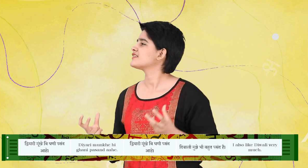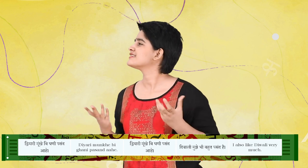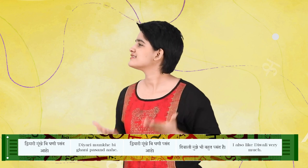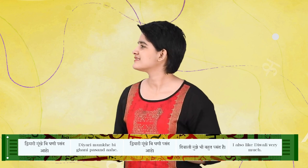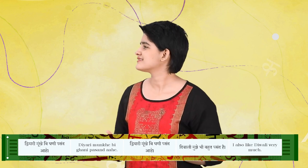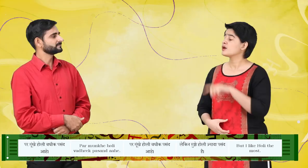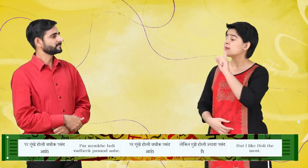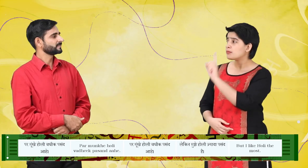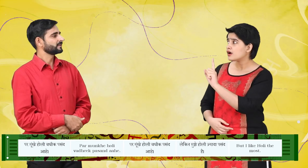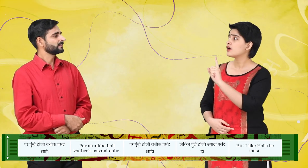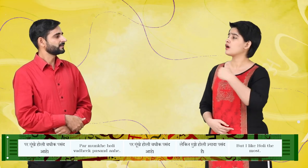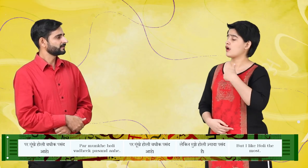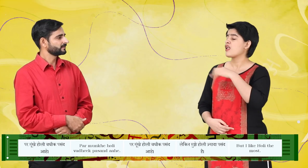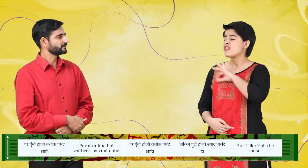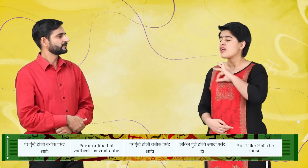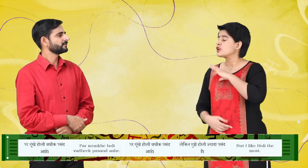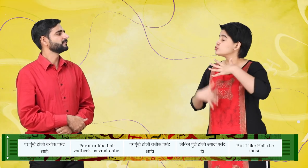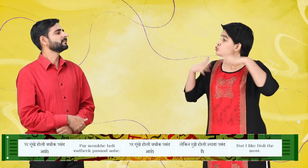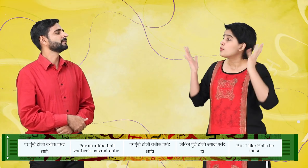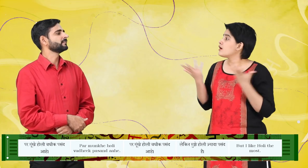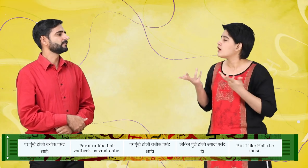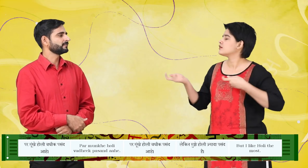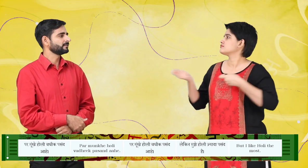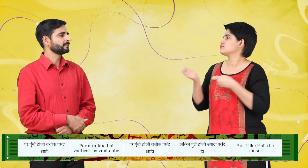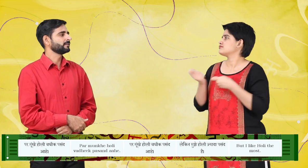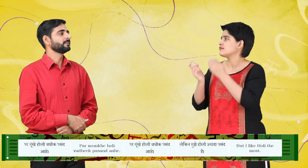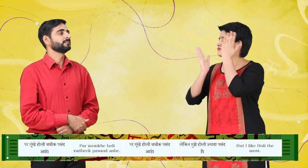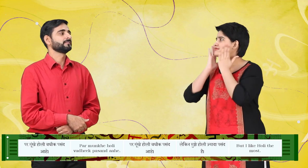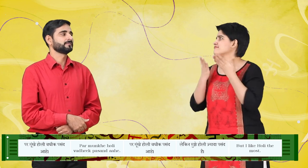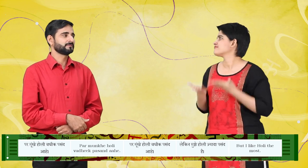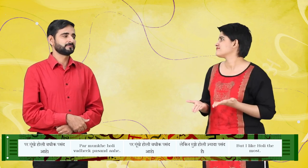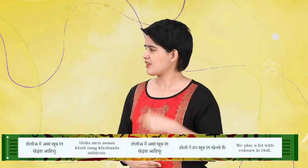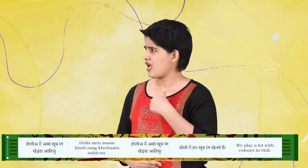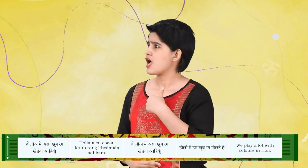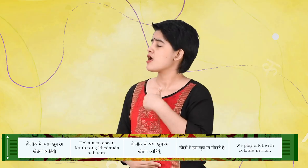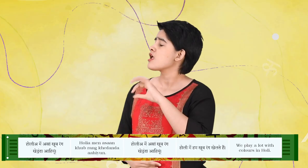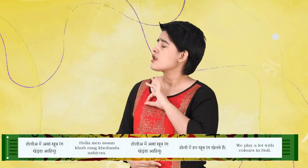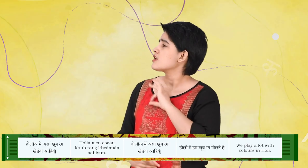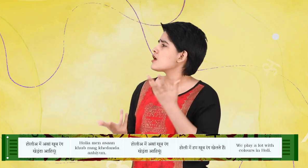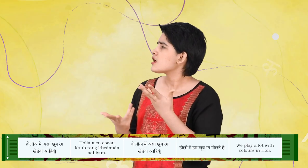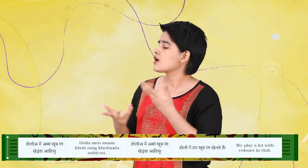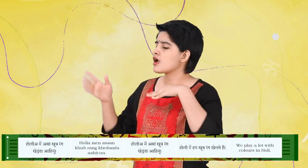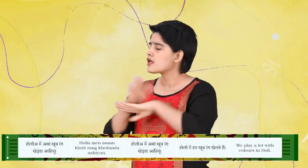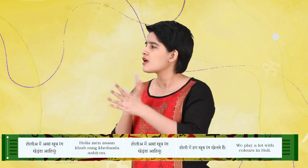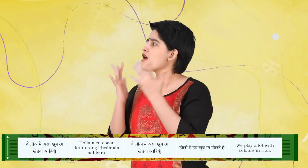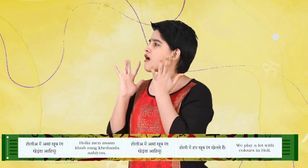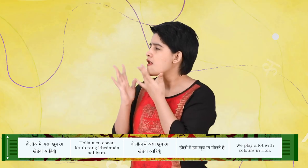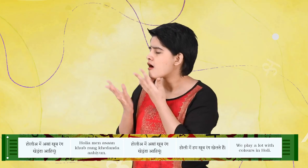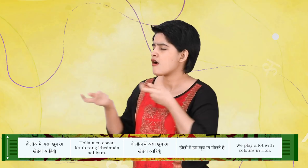पसंद आहे. पर मूखे होली वधीक पसंद आहे. होलियं में असा खूब रंग्खेडिन दा आहेू.